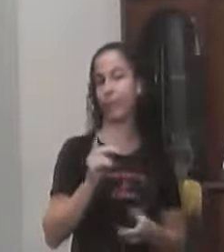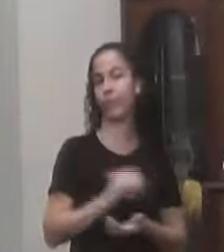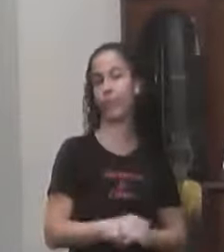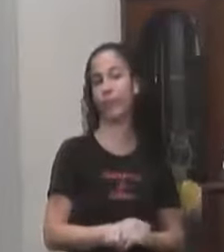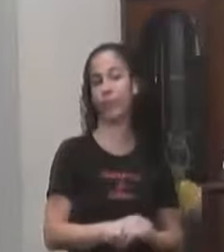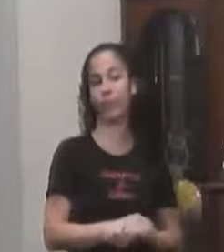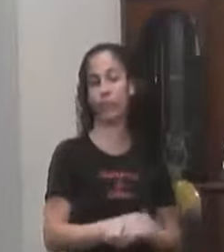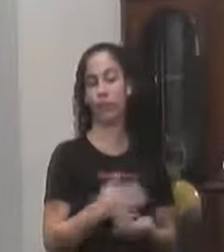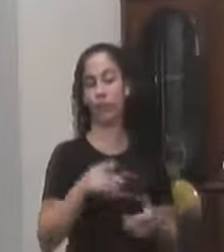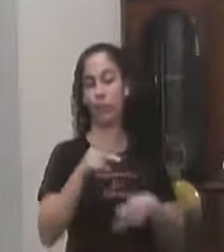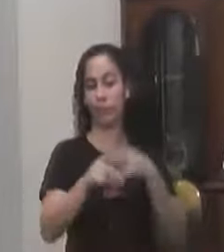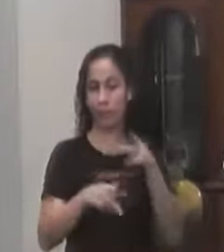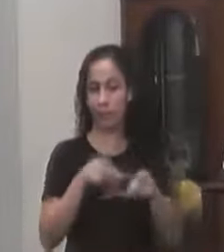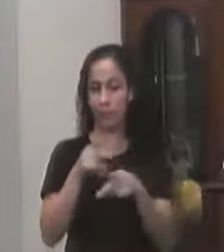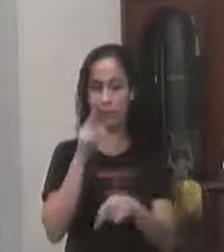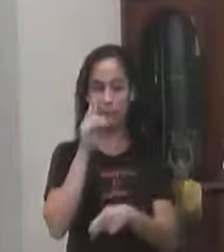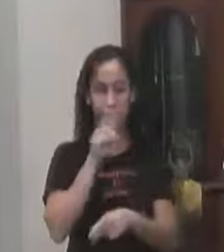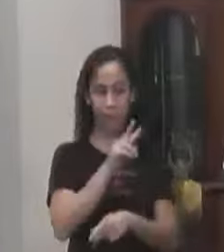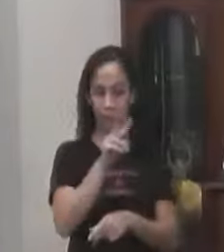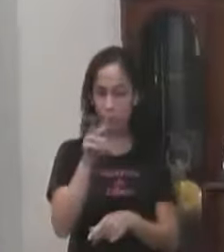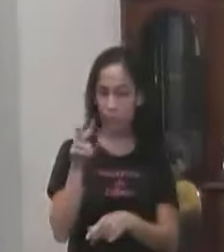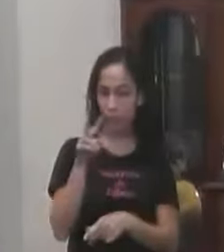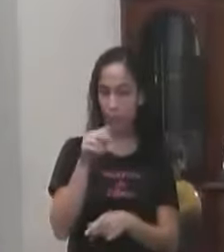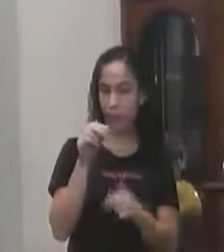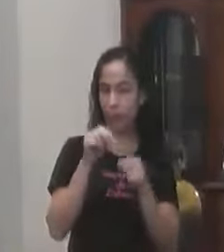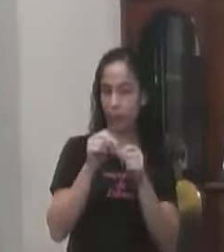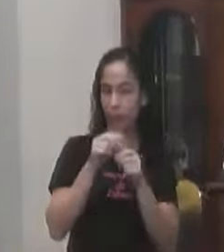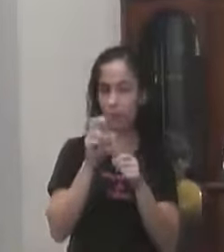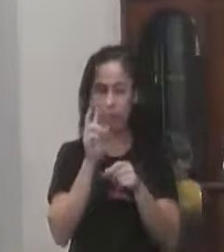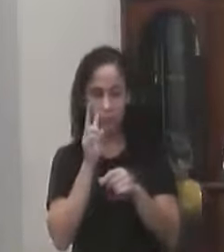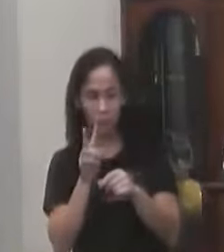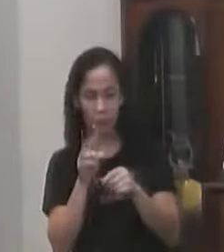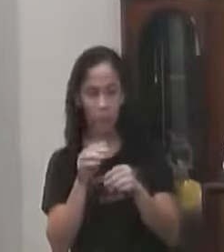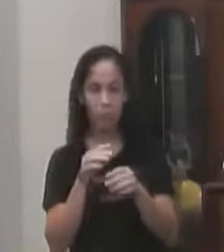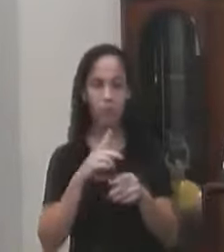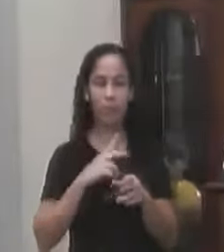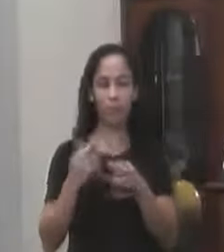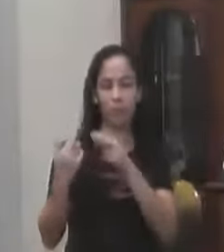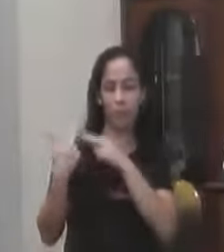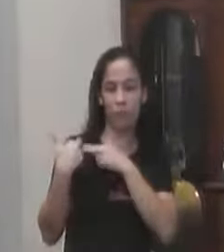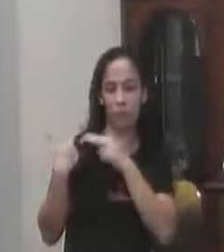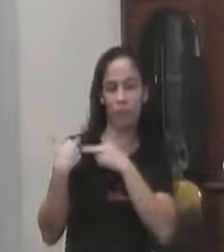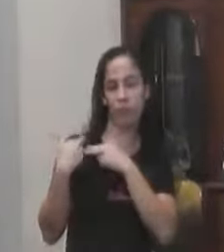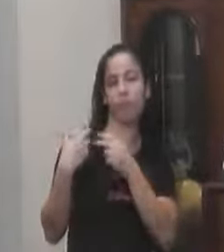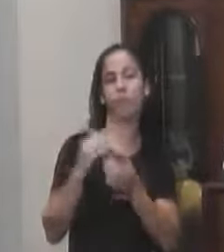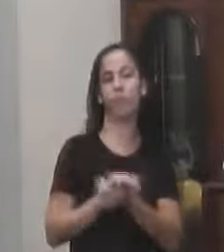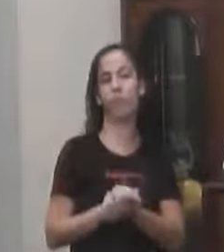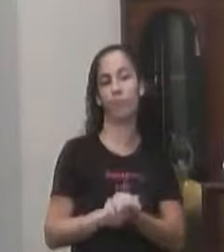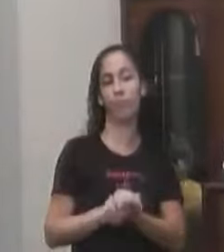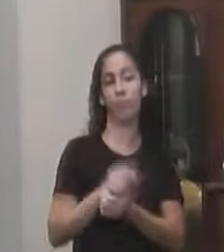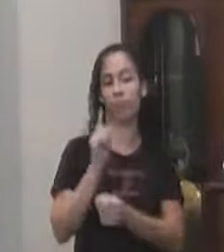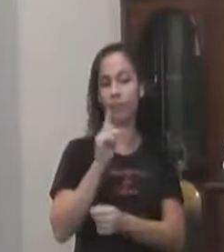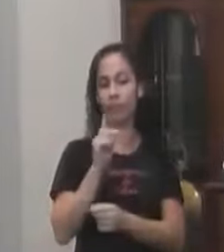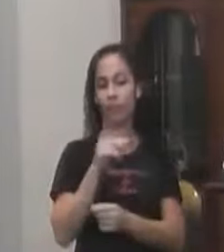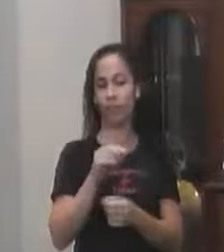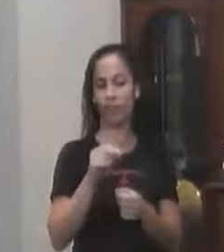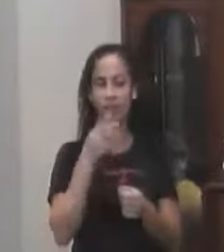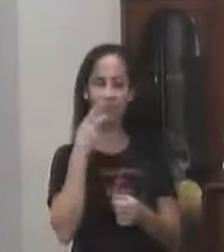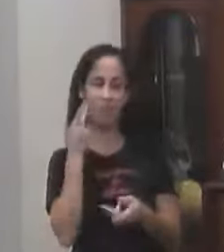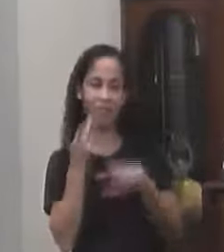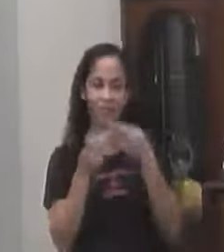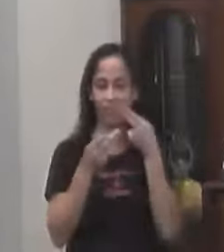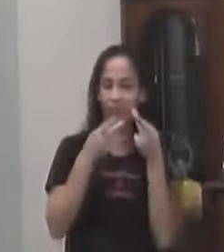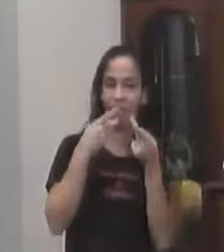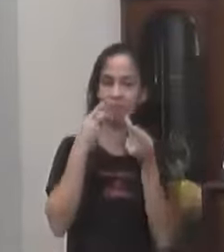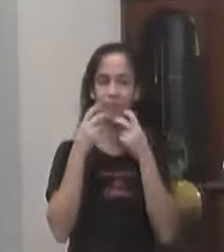povo Hoje está Olhando Aquele que Faz Aquele que Tem responsabilidade Não aquele Que fica Falando